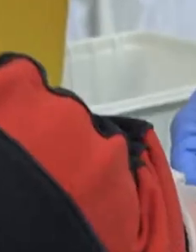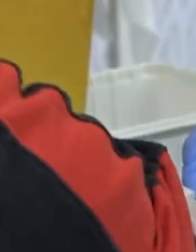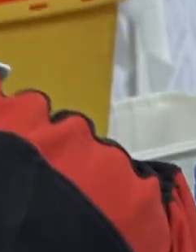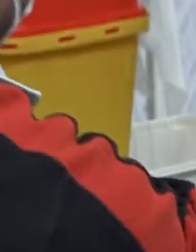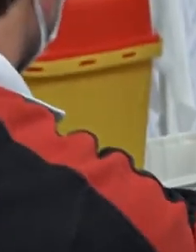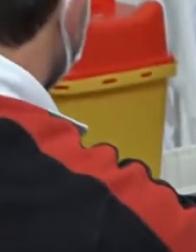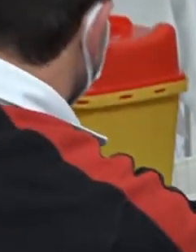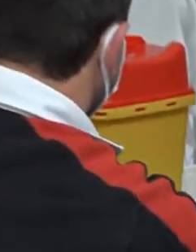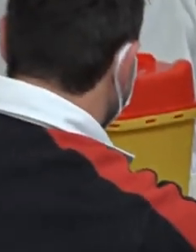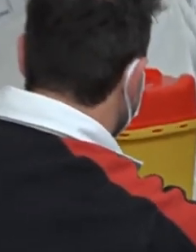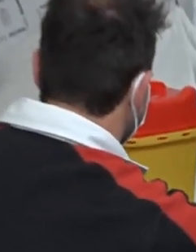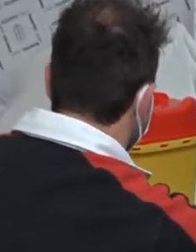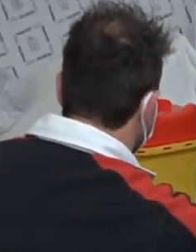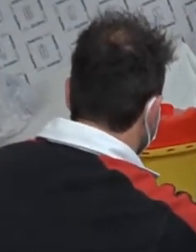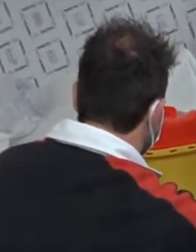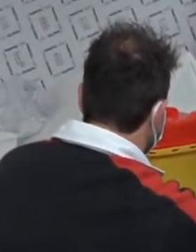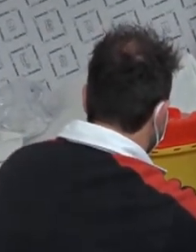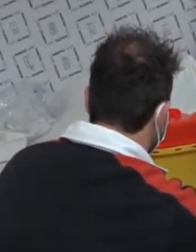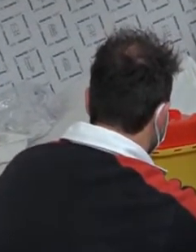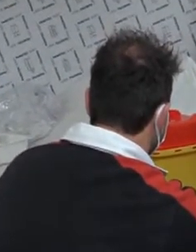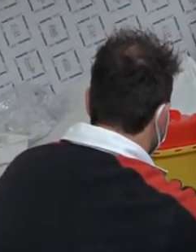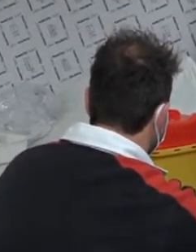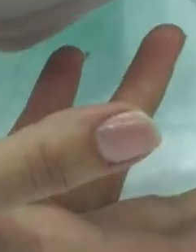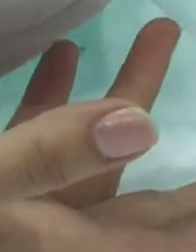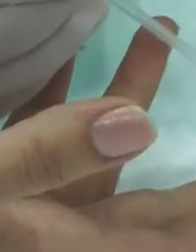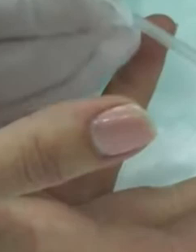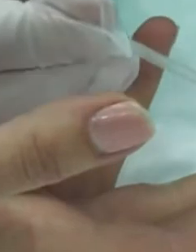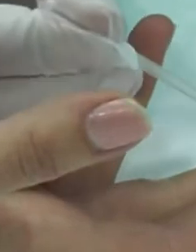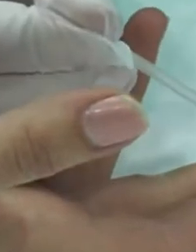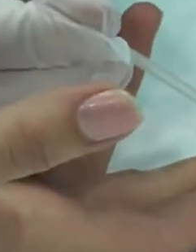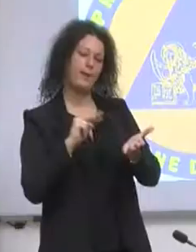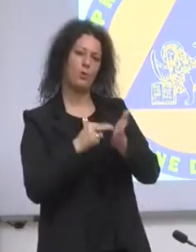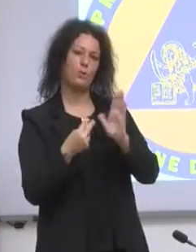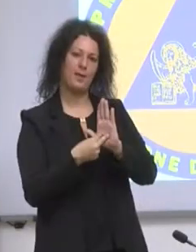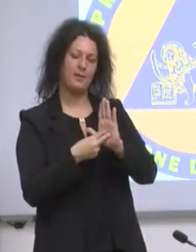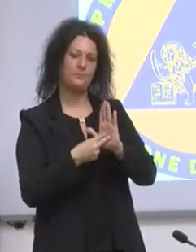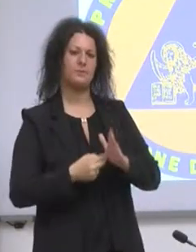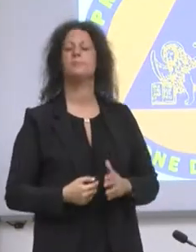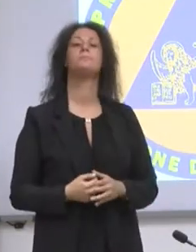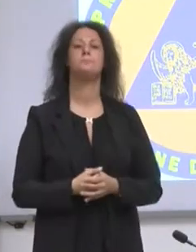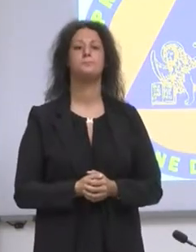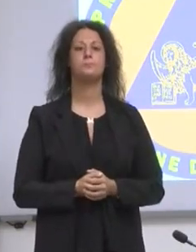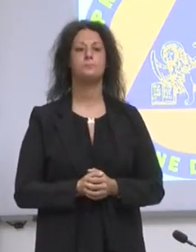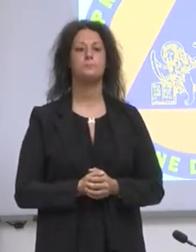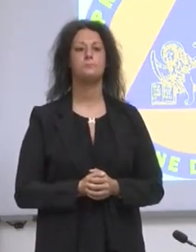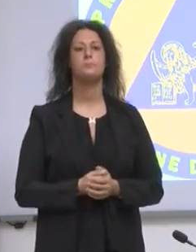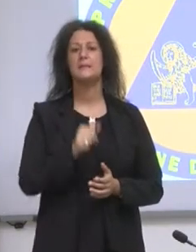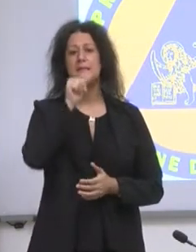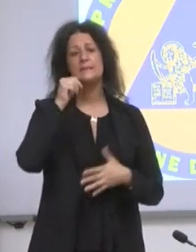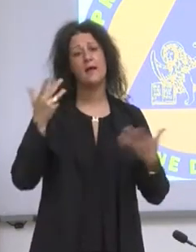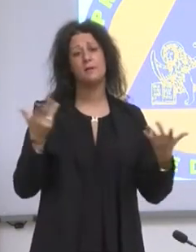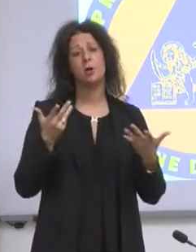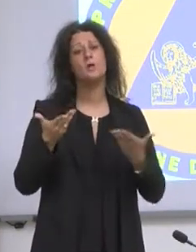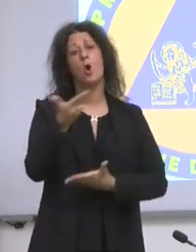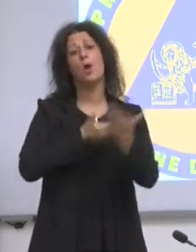anche per l'autodiagnosi, nell'attesa però l'appello è quello alla collaborazione. Abbiamo bisogno della collaborazione e della